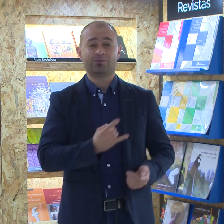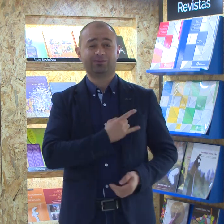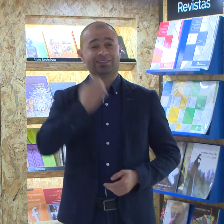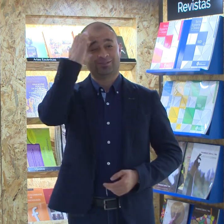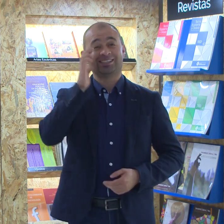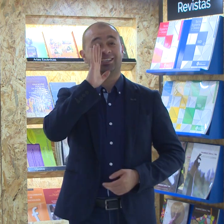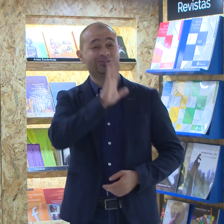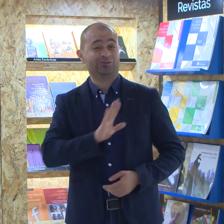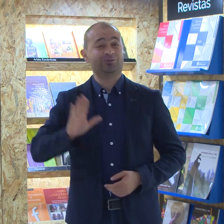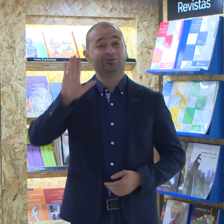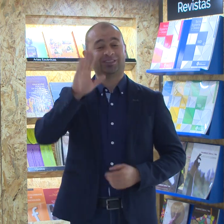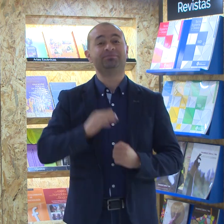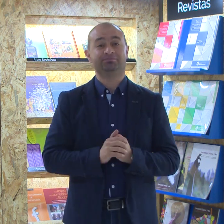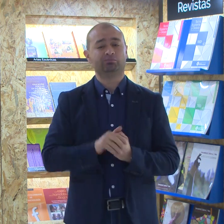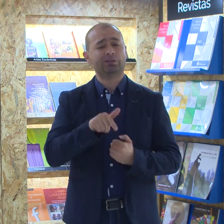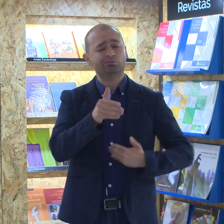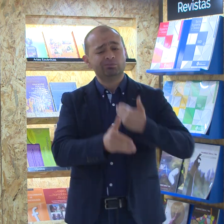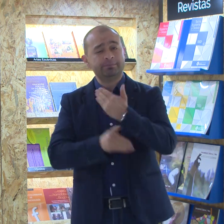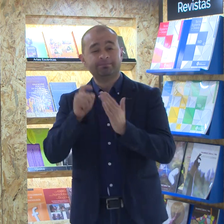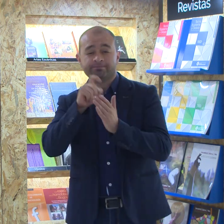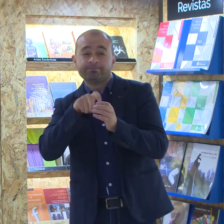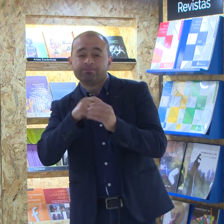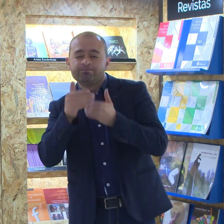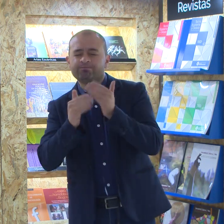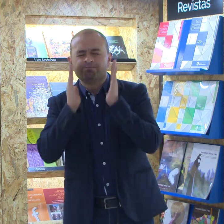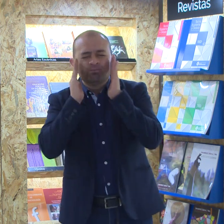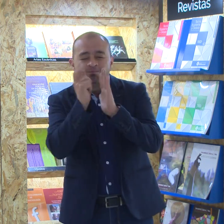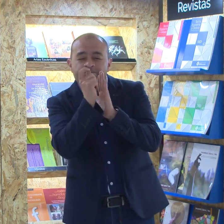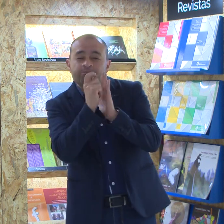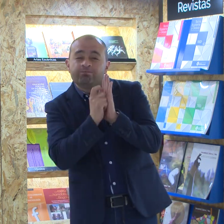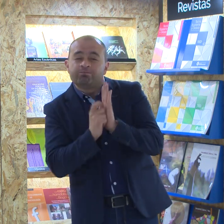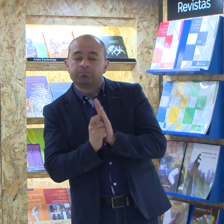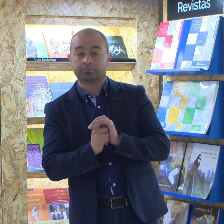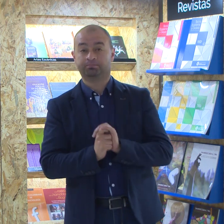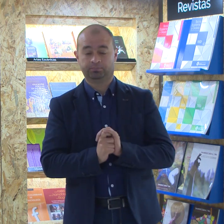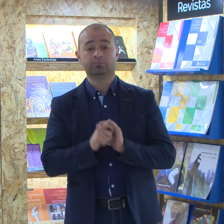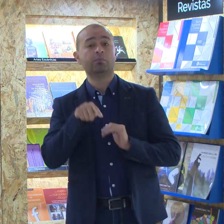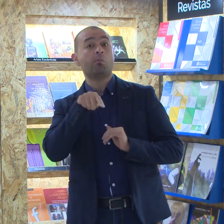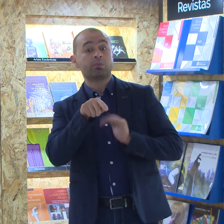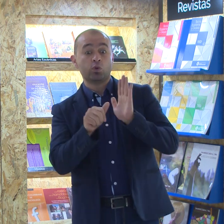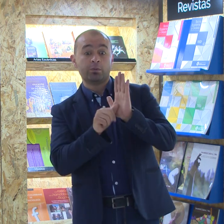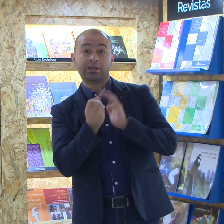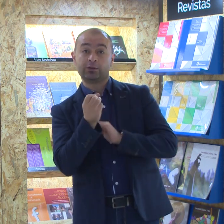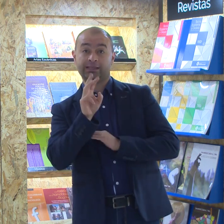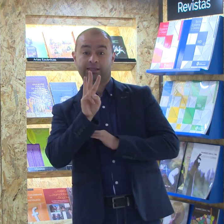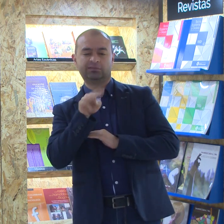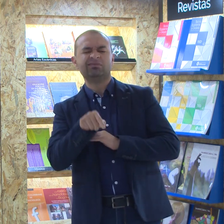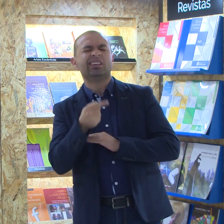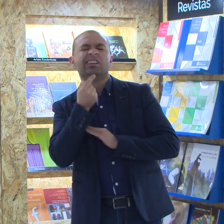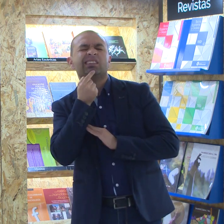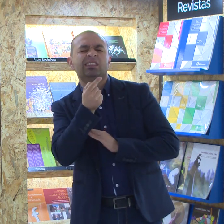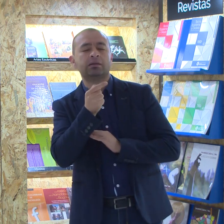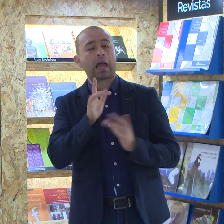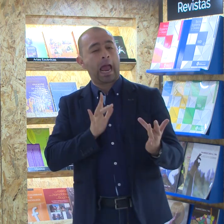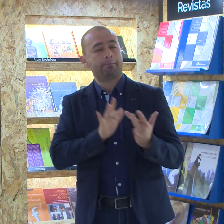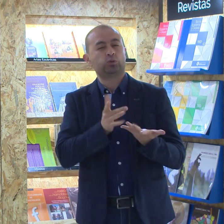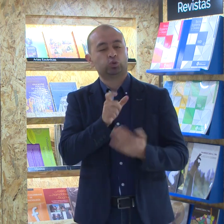Bienvenidos a la Universidad Pedagógica Nacional. Para el proceso de admisión tenga en cuenta los siguientes puntos según el artículo 3 de